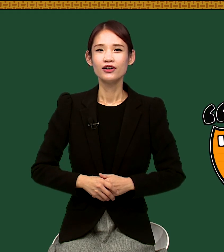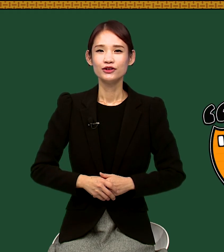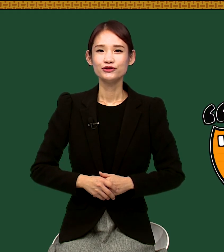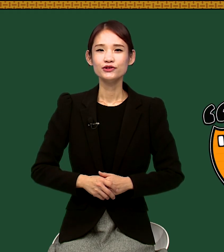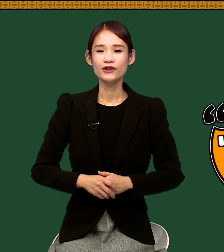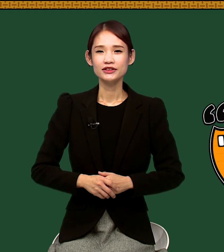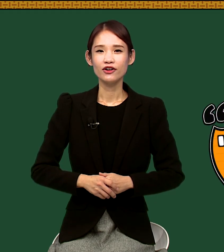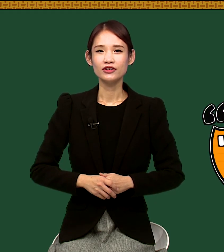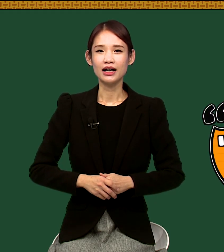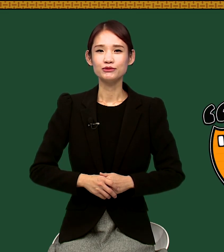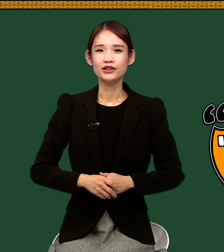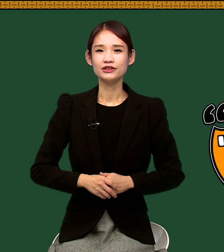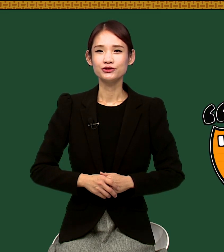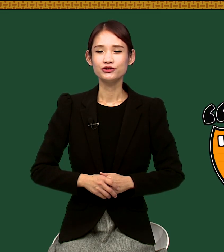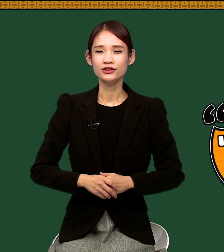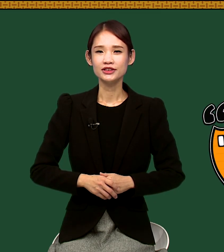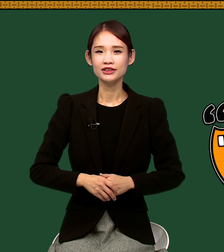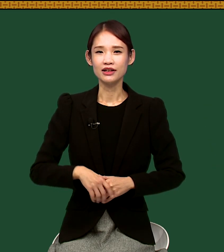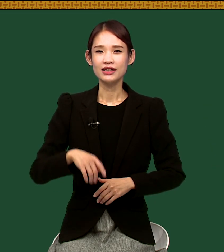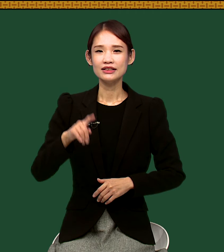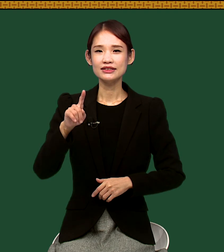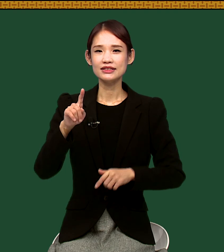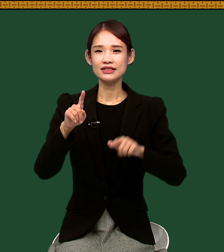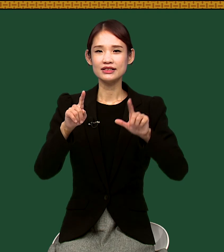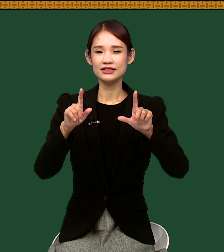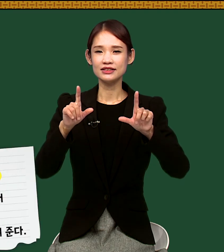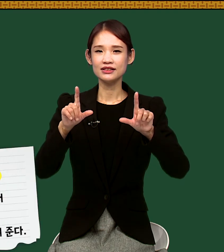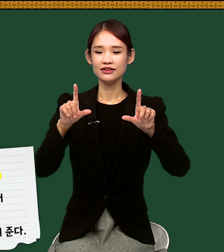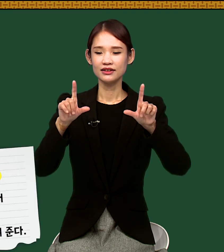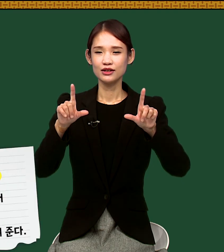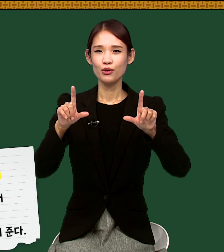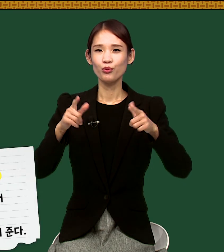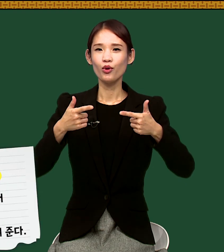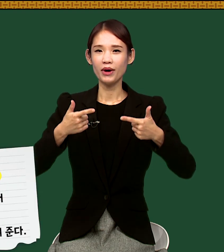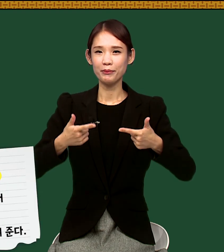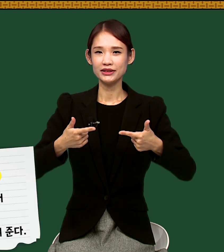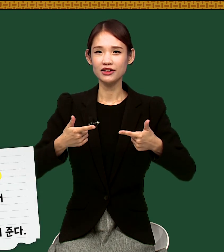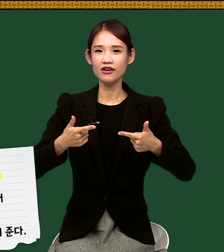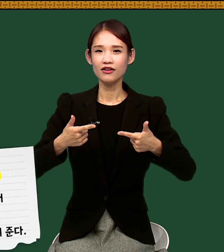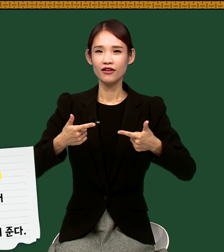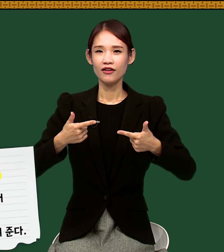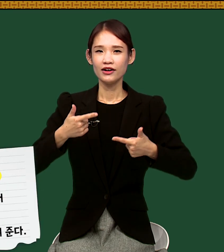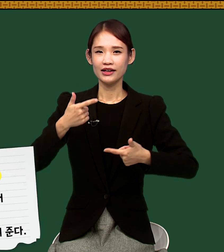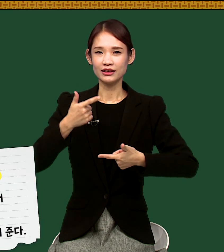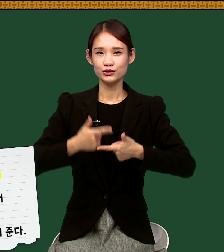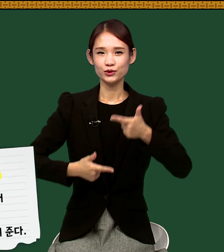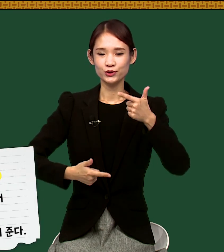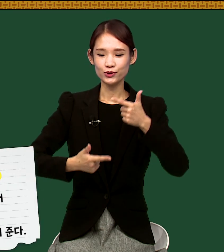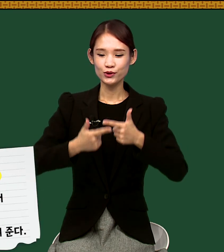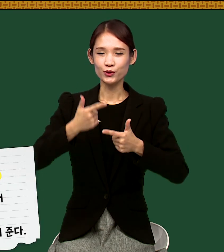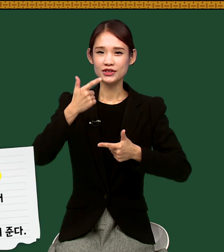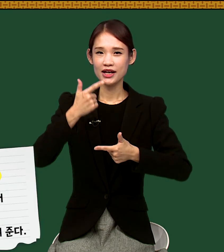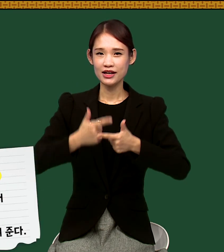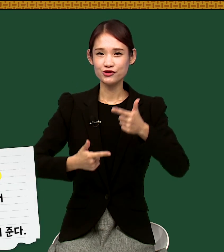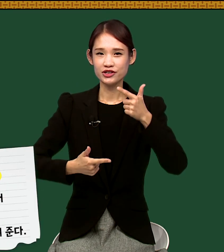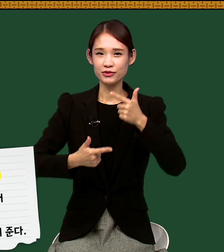수어에서 나무라는 수어는 일지, 이지를 몸 앞에서 양쪽으로 교차해 주시면